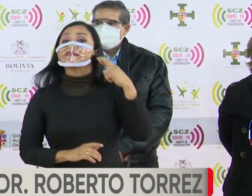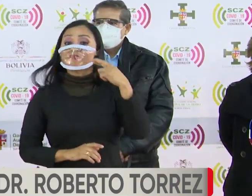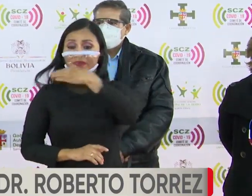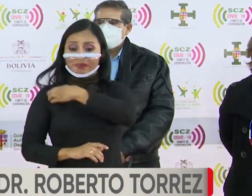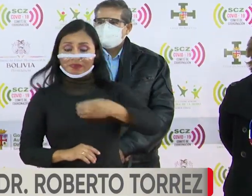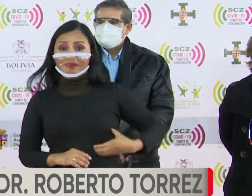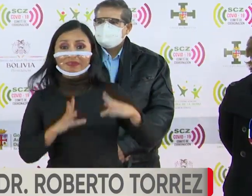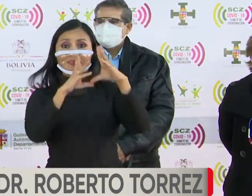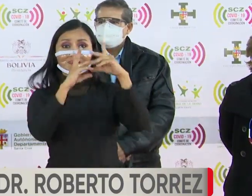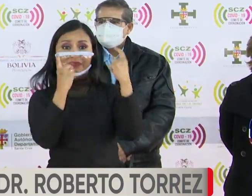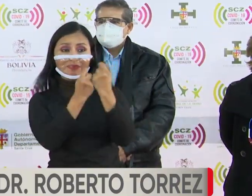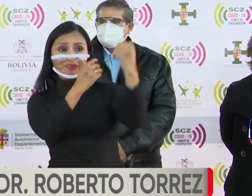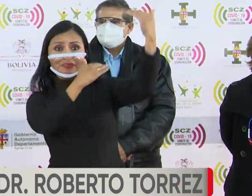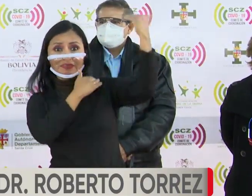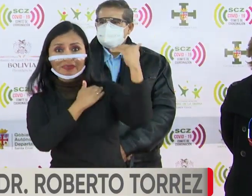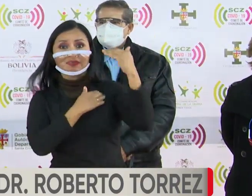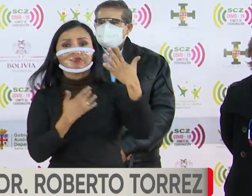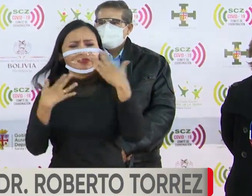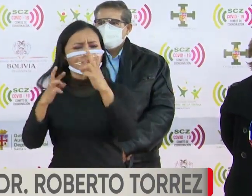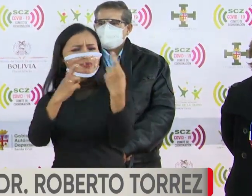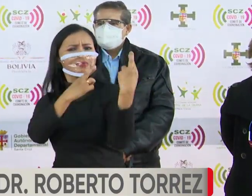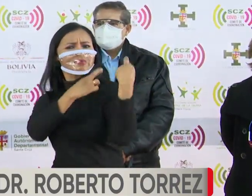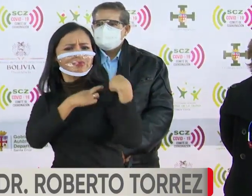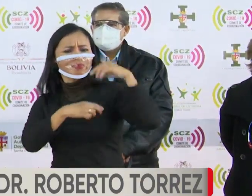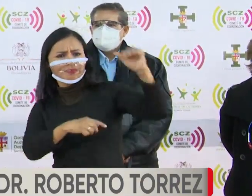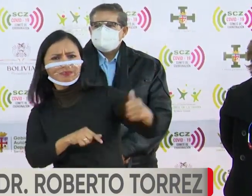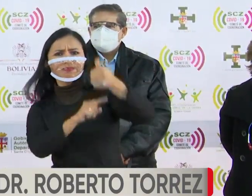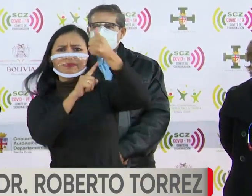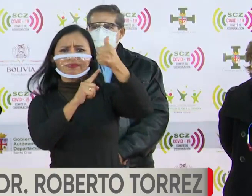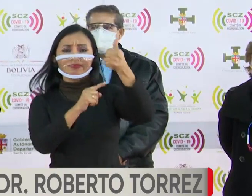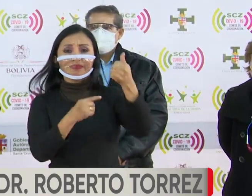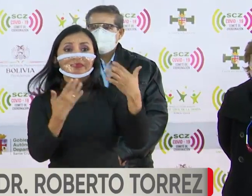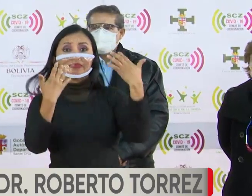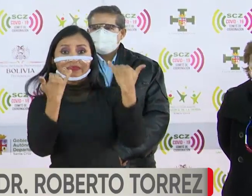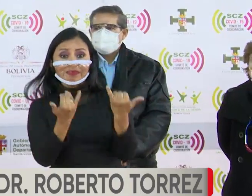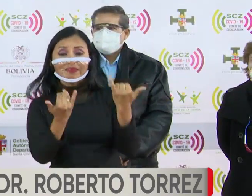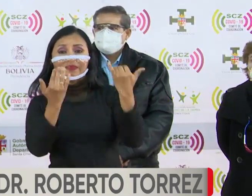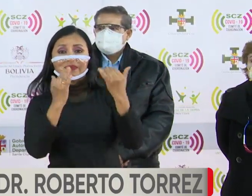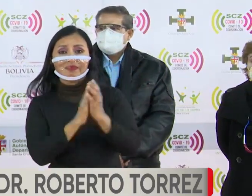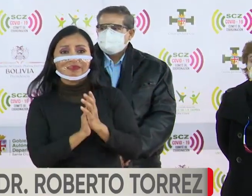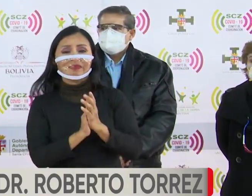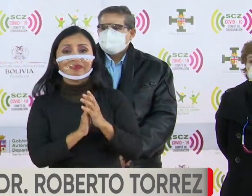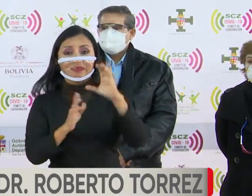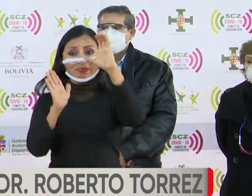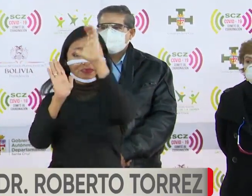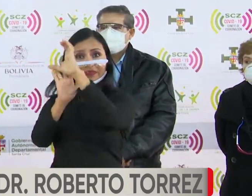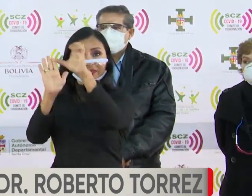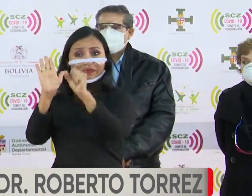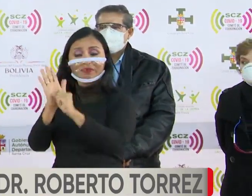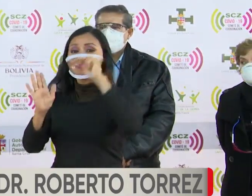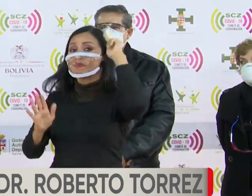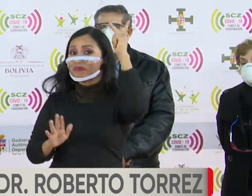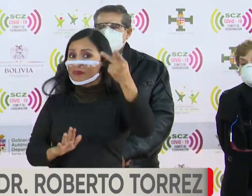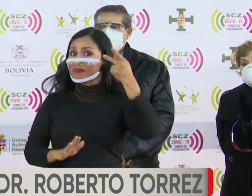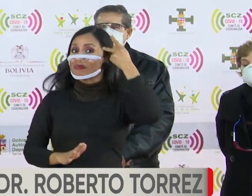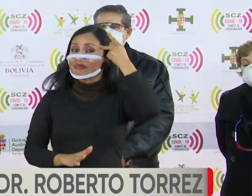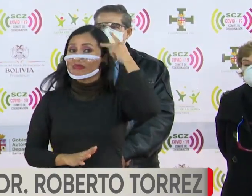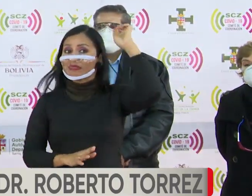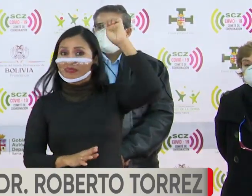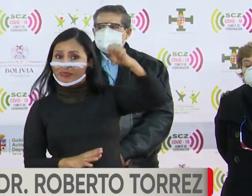del Departamento de Santa Cruz, en uso de sus específicas distribuciones conferidas por la Constitución Política